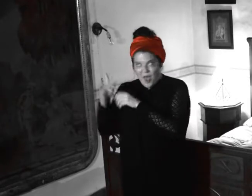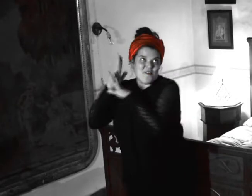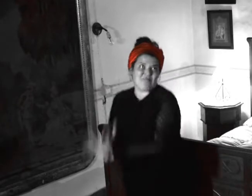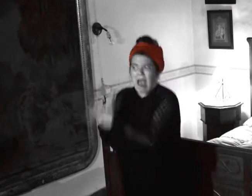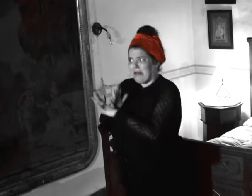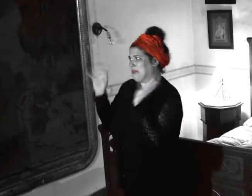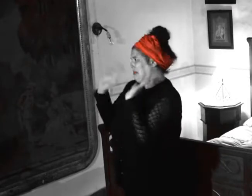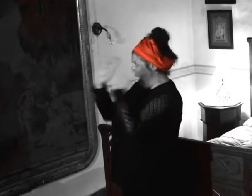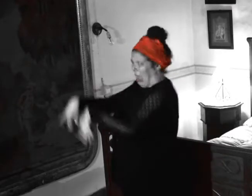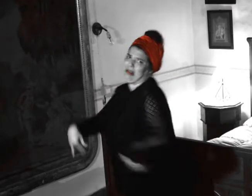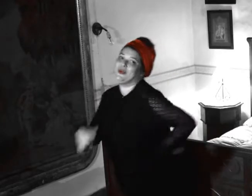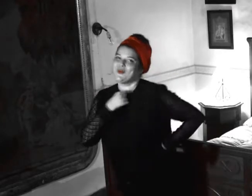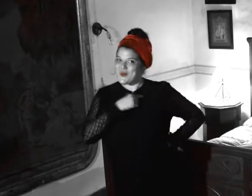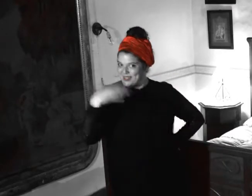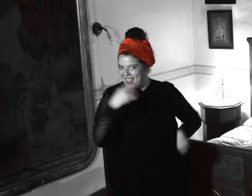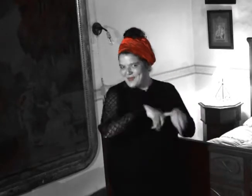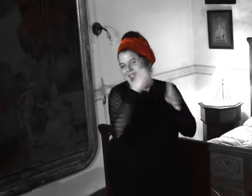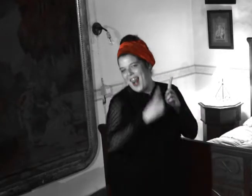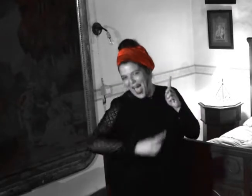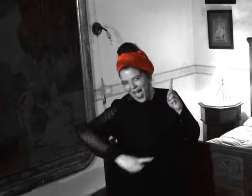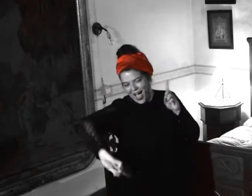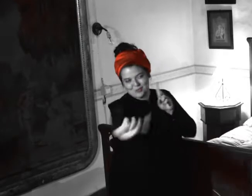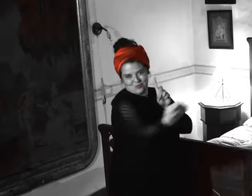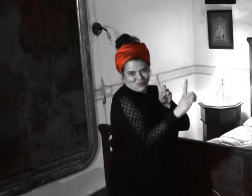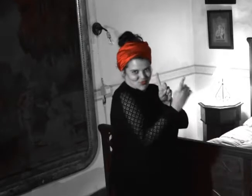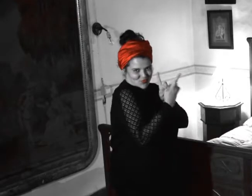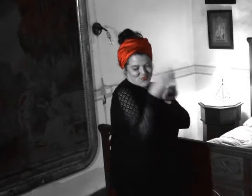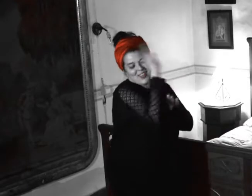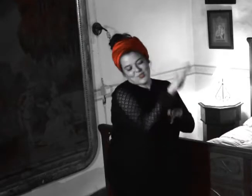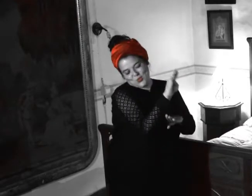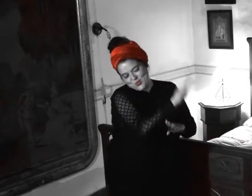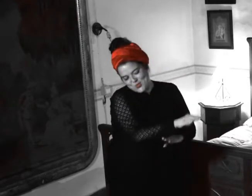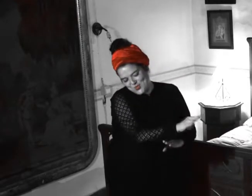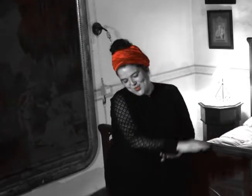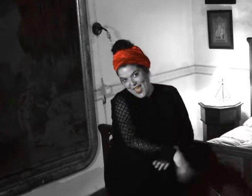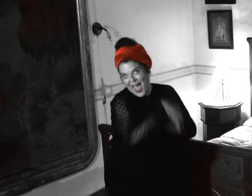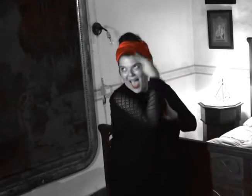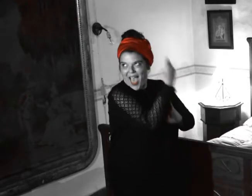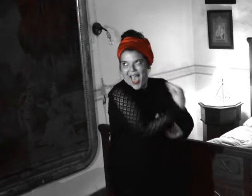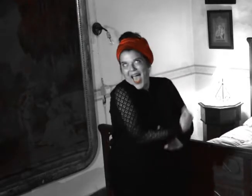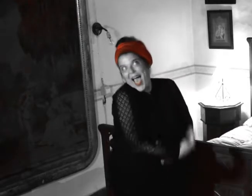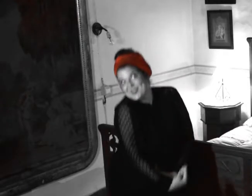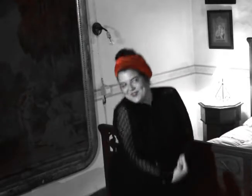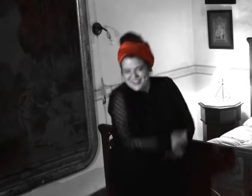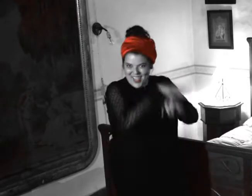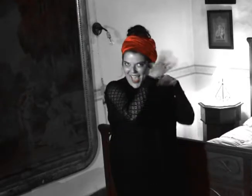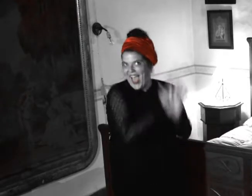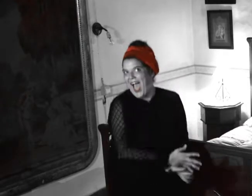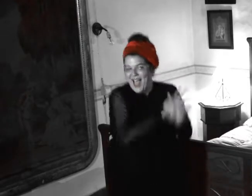cada mesa preparo con todo su ajuar Los menús que he cocinado, van completos desde el